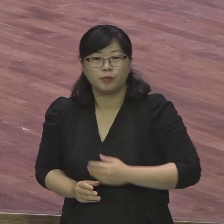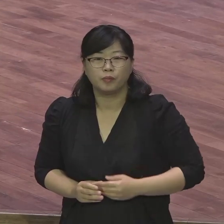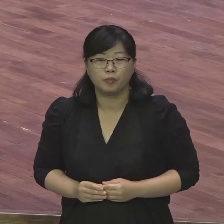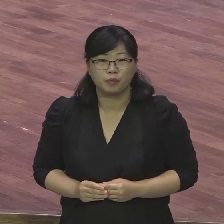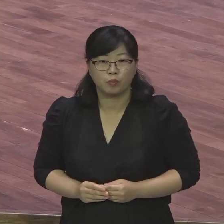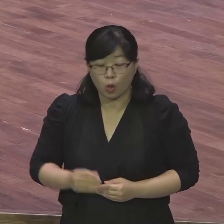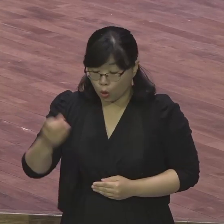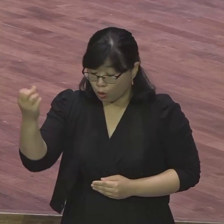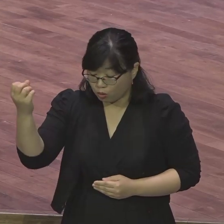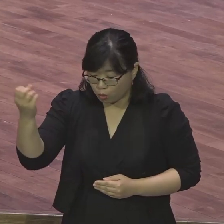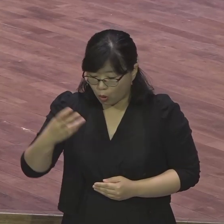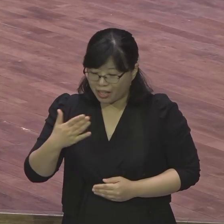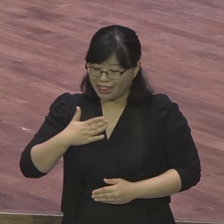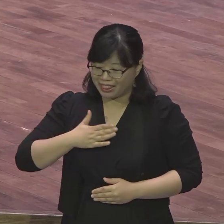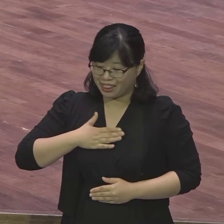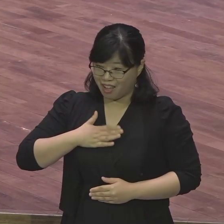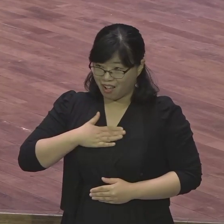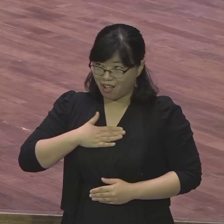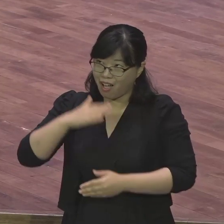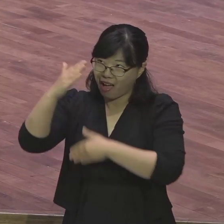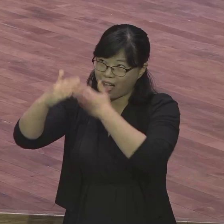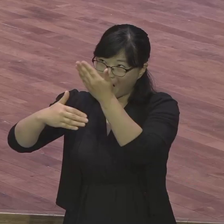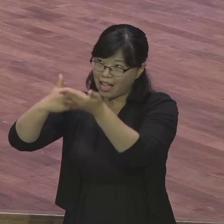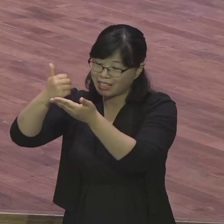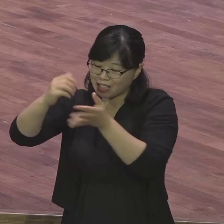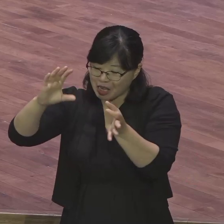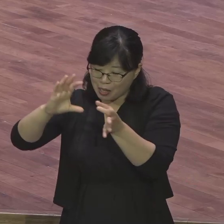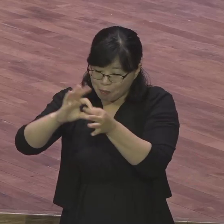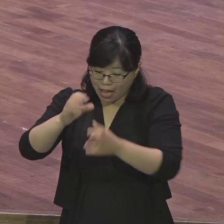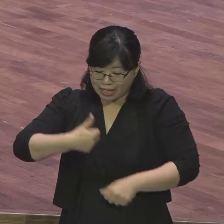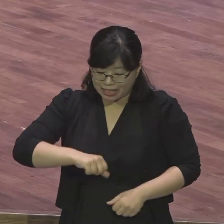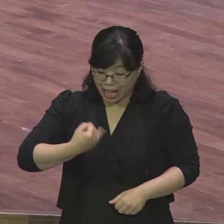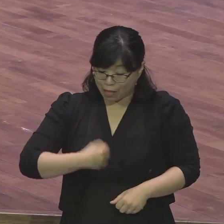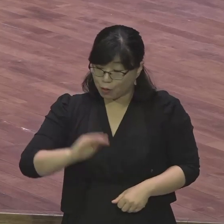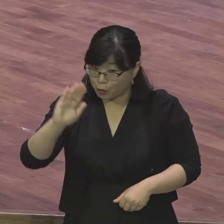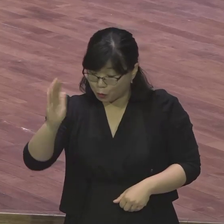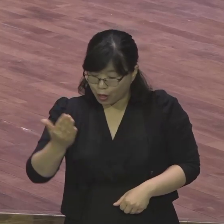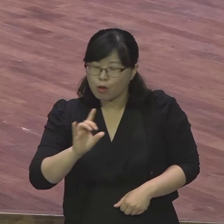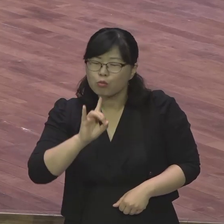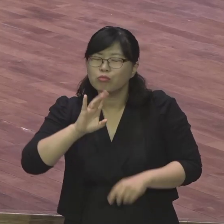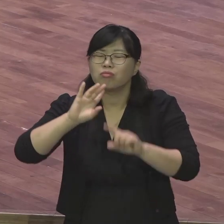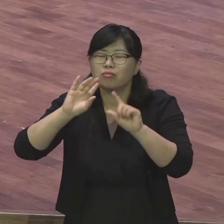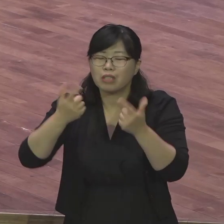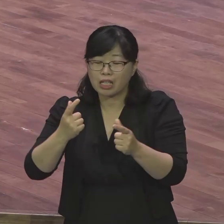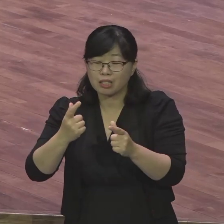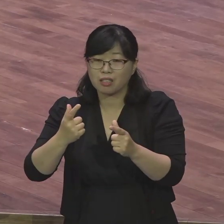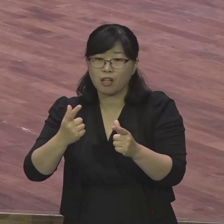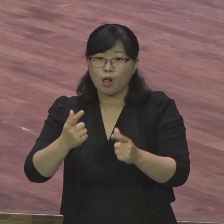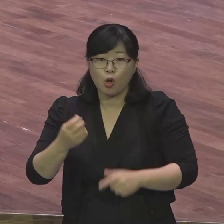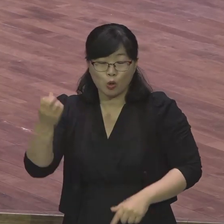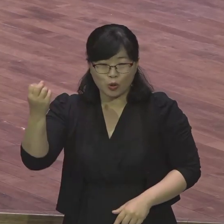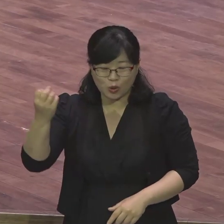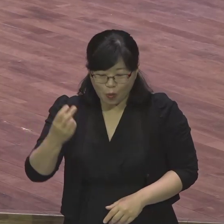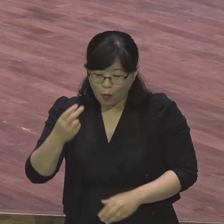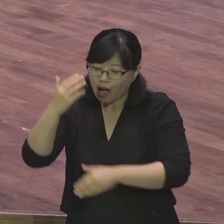상속자로서의 영적 지위를 가지고 있어요. 아빠 하면 아버지의 상속자예요.